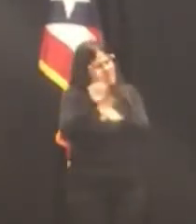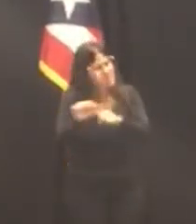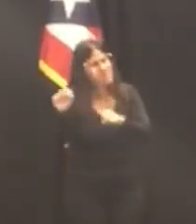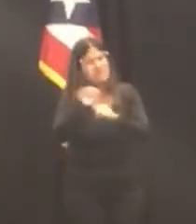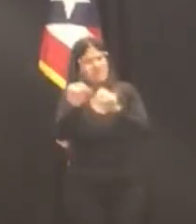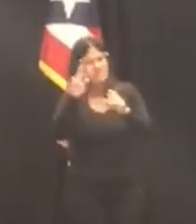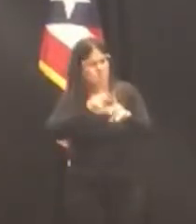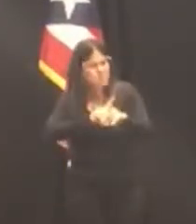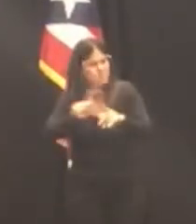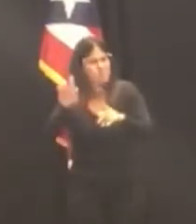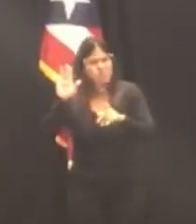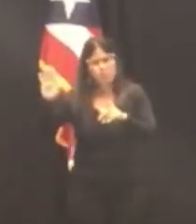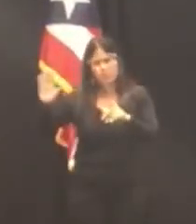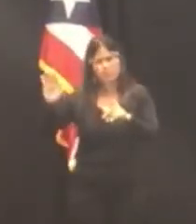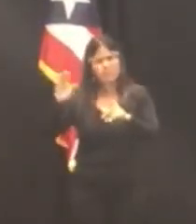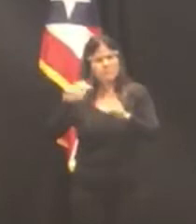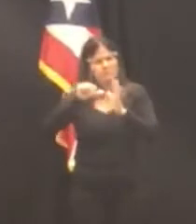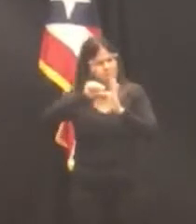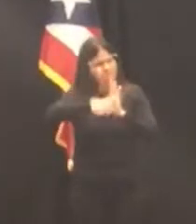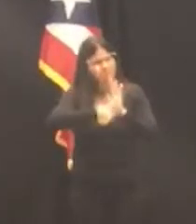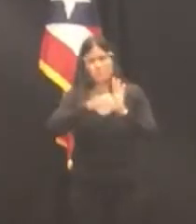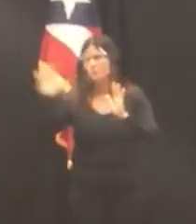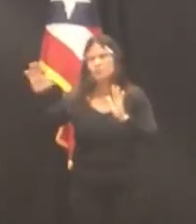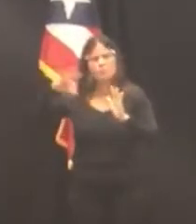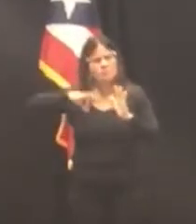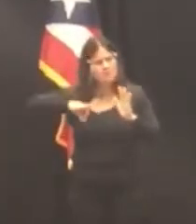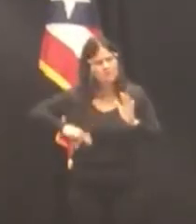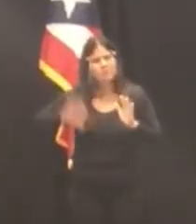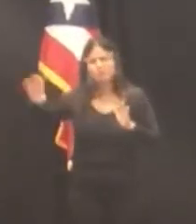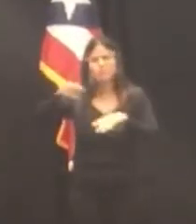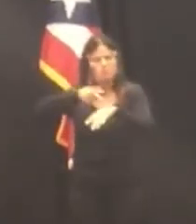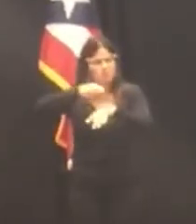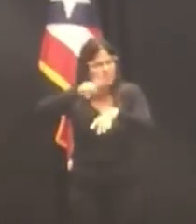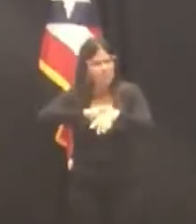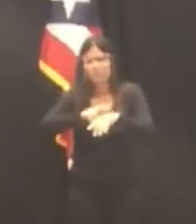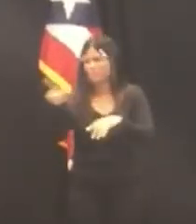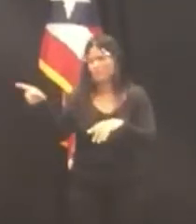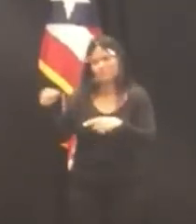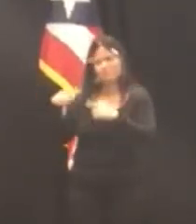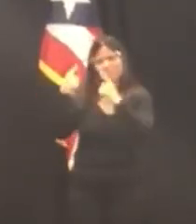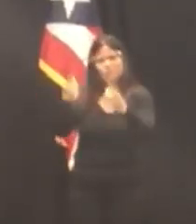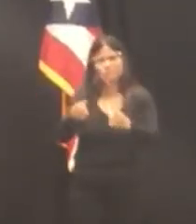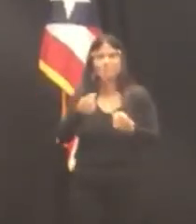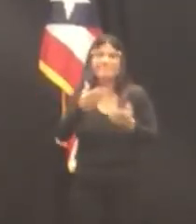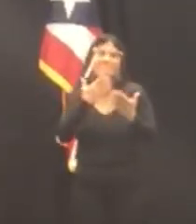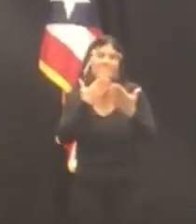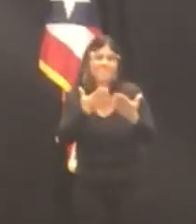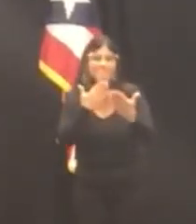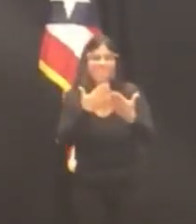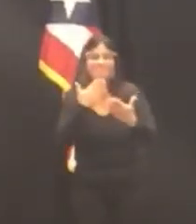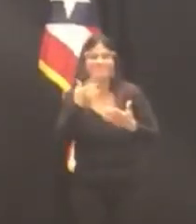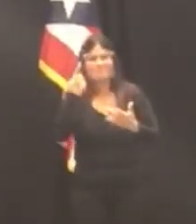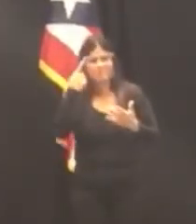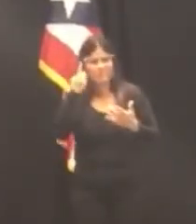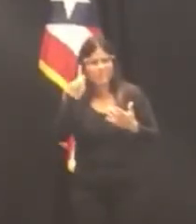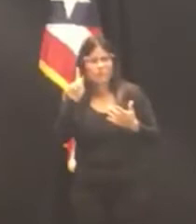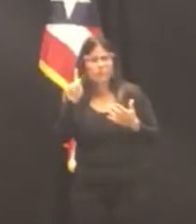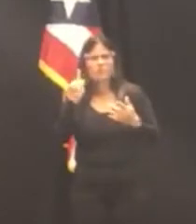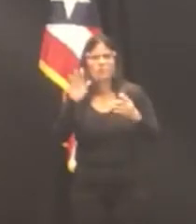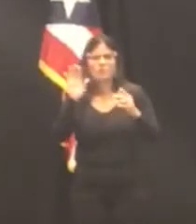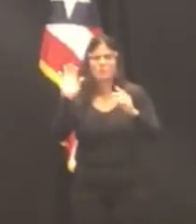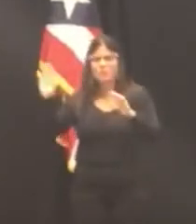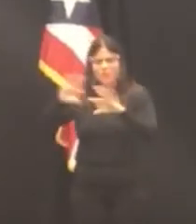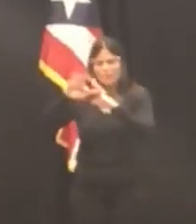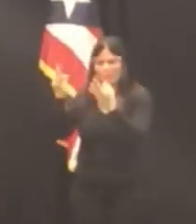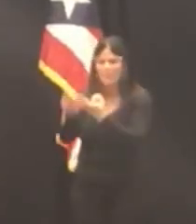beneficio del pueblo de Puerto Rico agradecemos la asistencia en el día de hoy de los familiares amistades